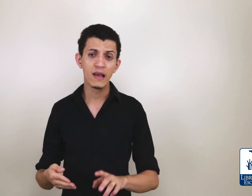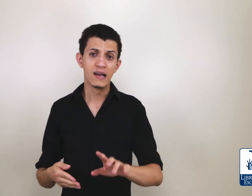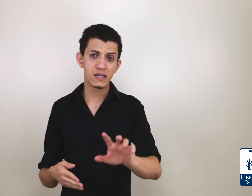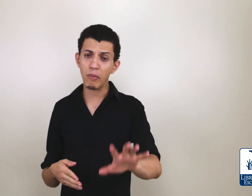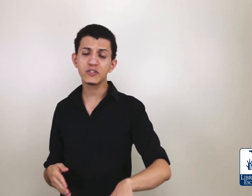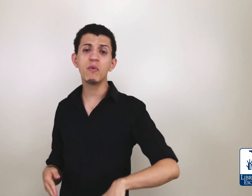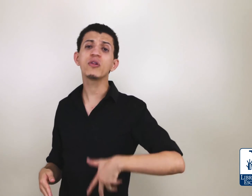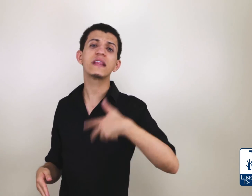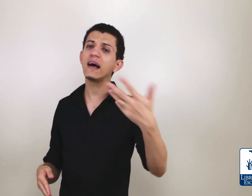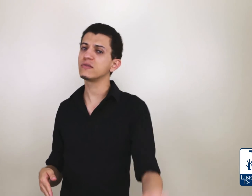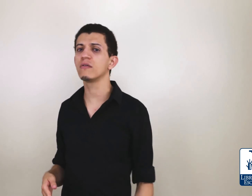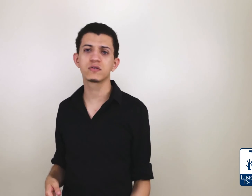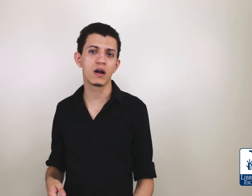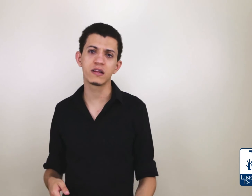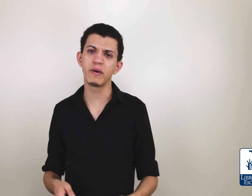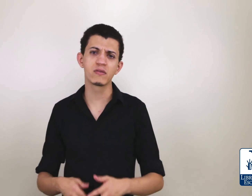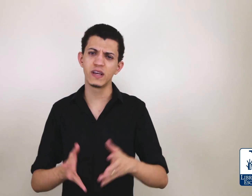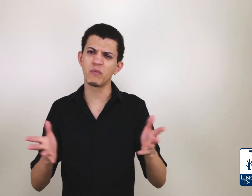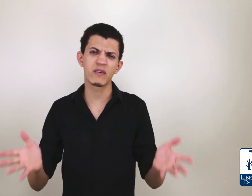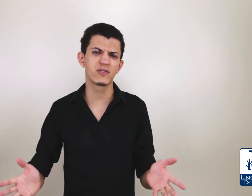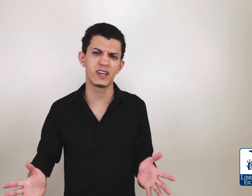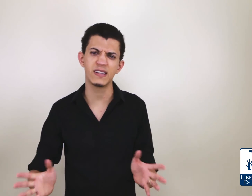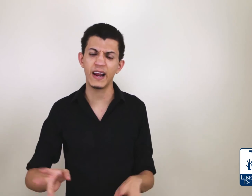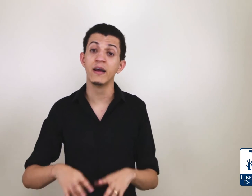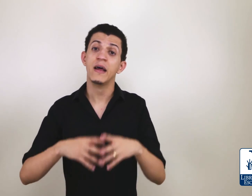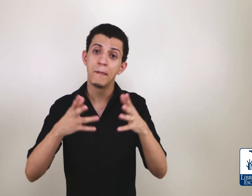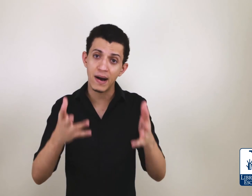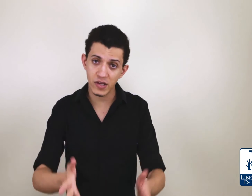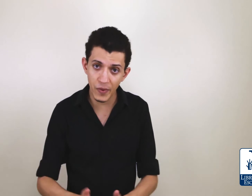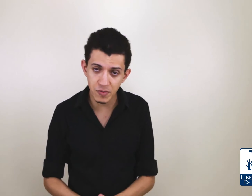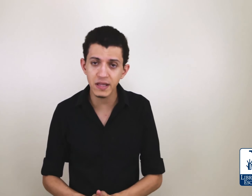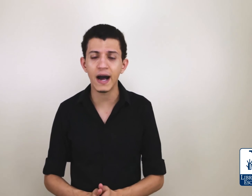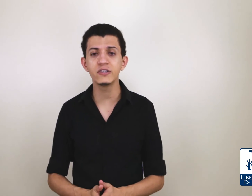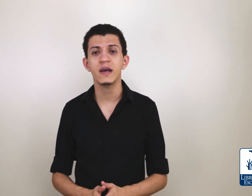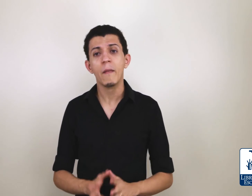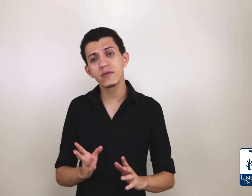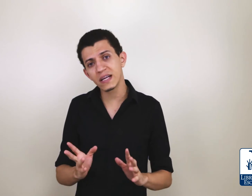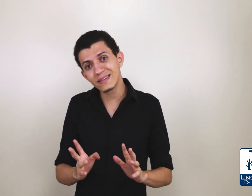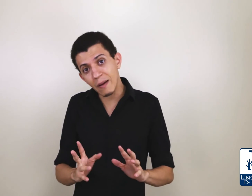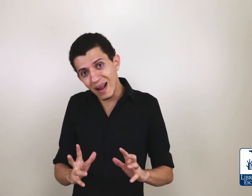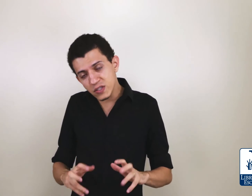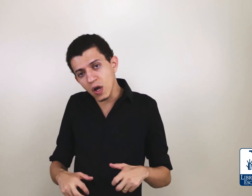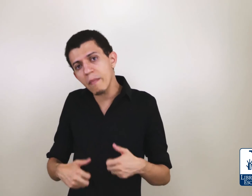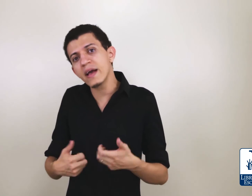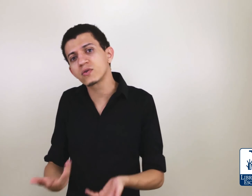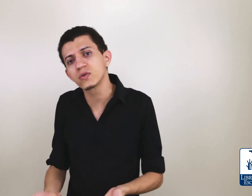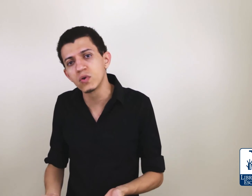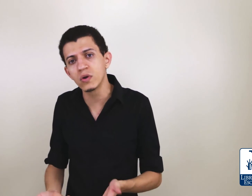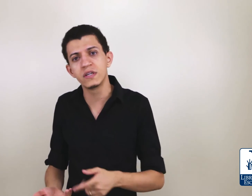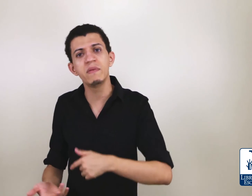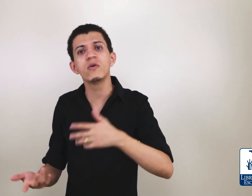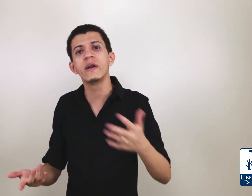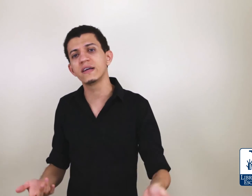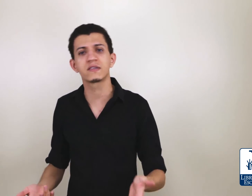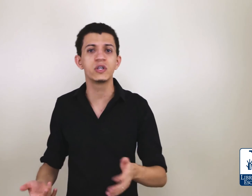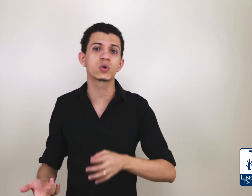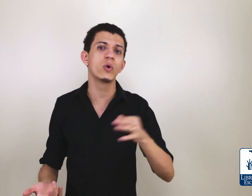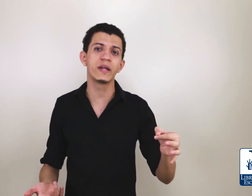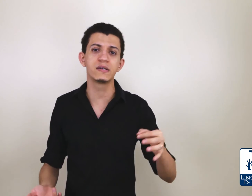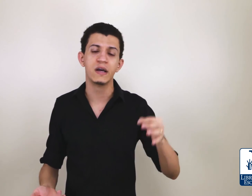Você pode montar a sua autoescola também, eu não sei como é que funciona essa área, mas é uma possibilidade. Você trabalha somente com surdos e minorias que são excluídas